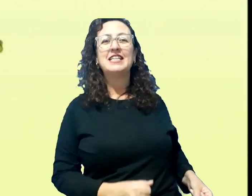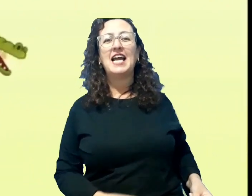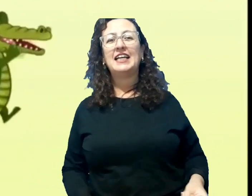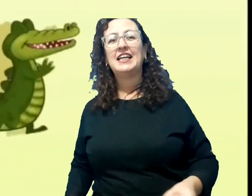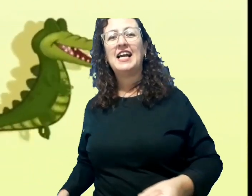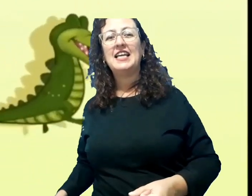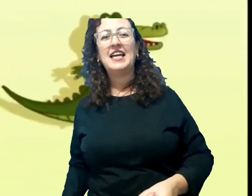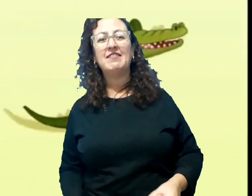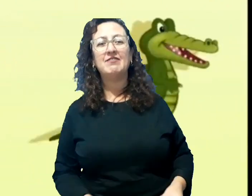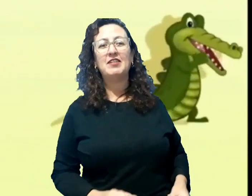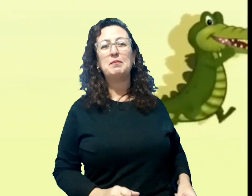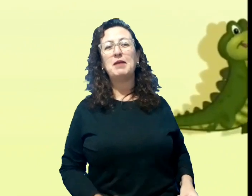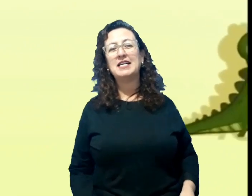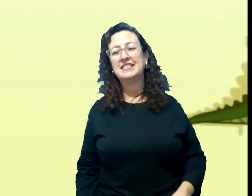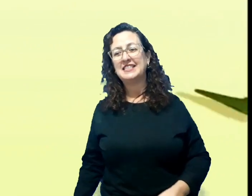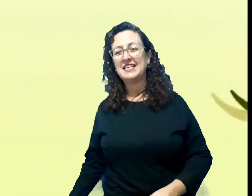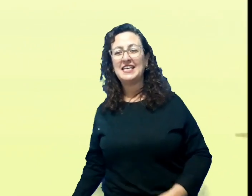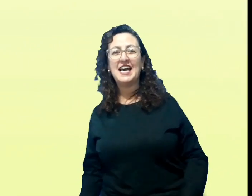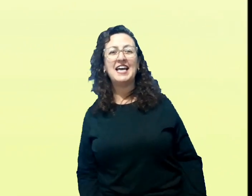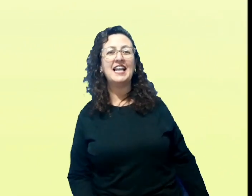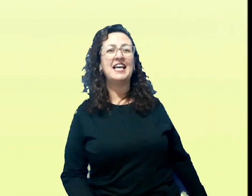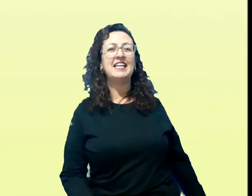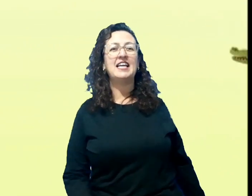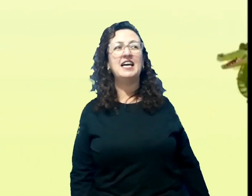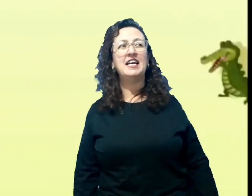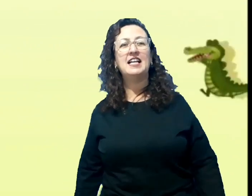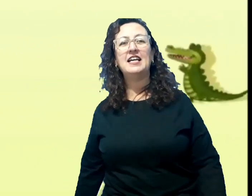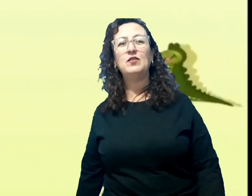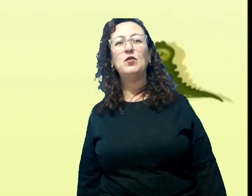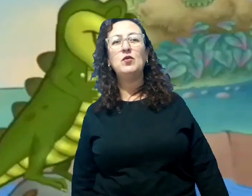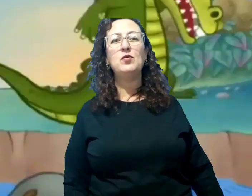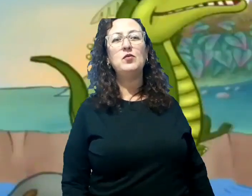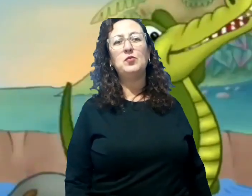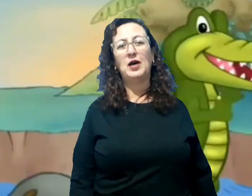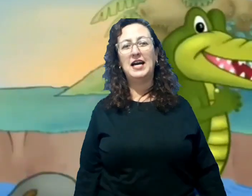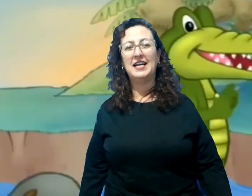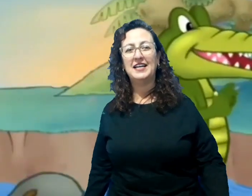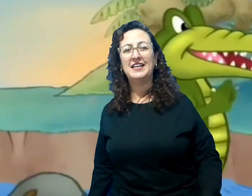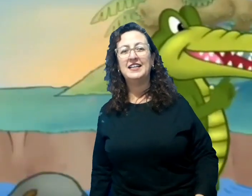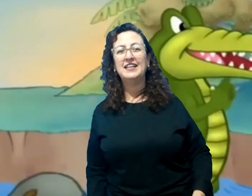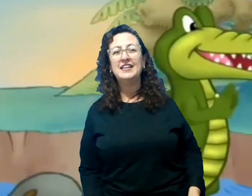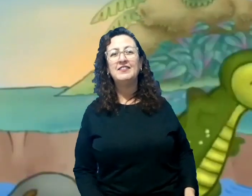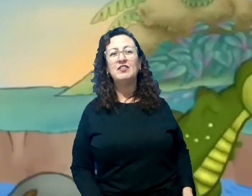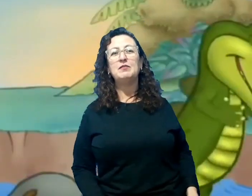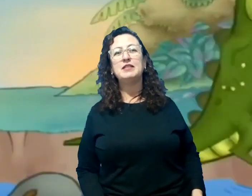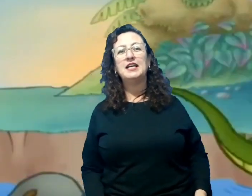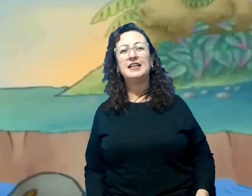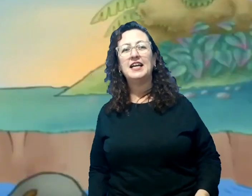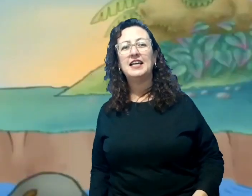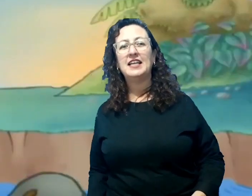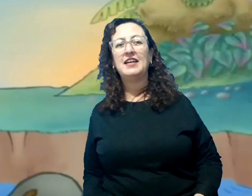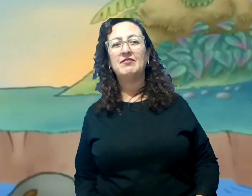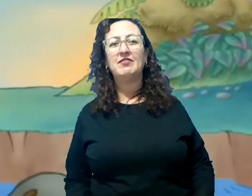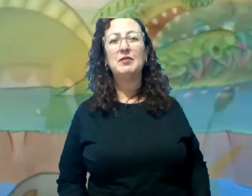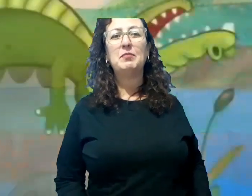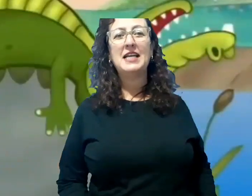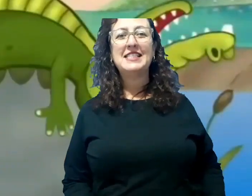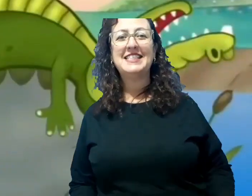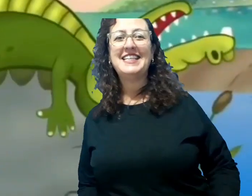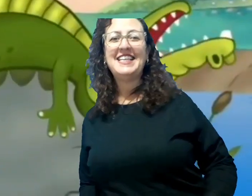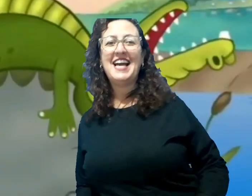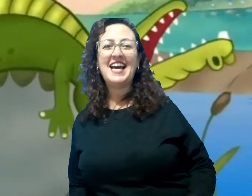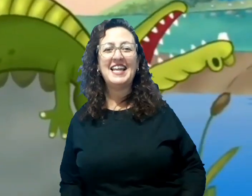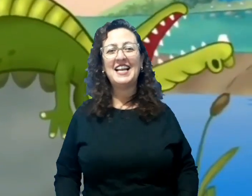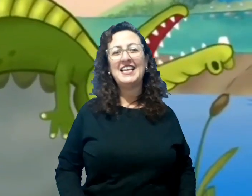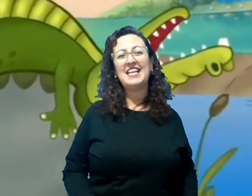O jacaré foi passear lá na lagoa. O jacaré